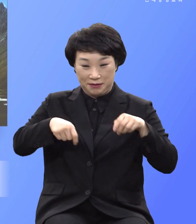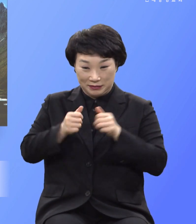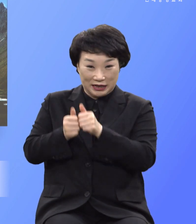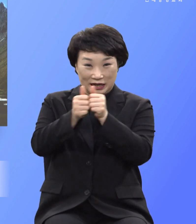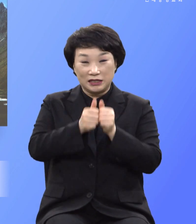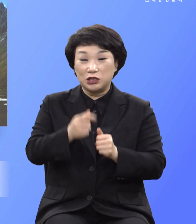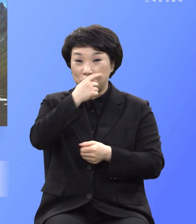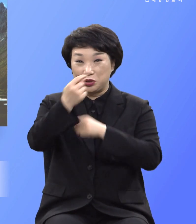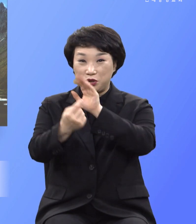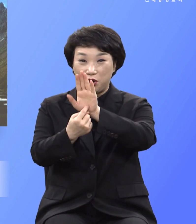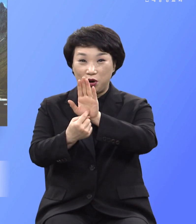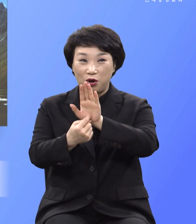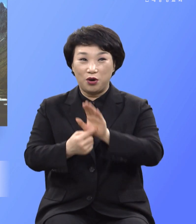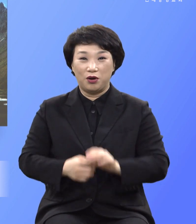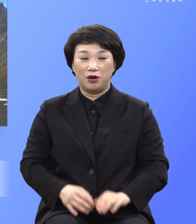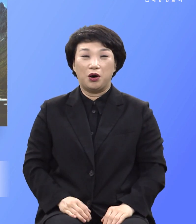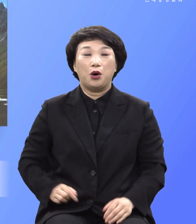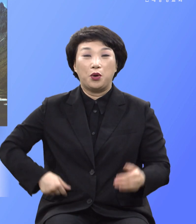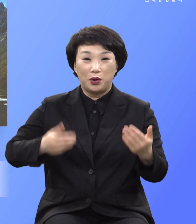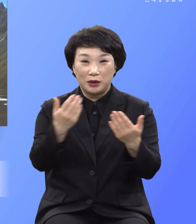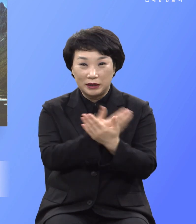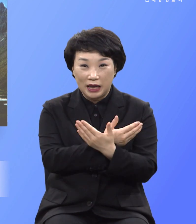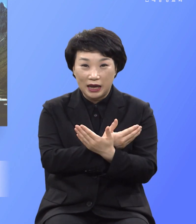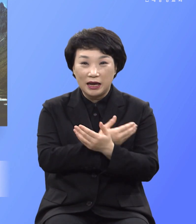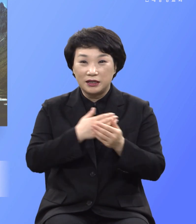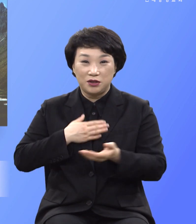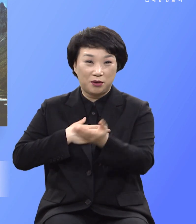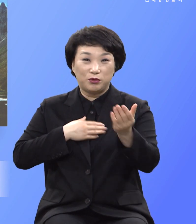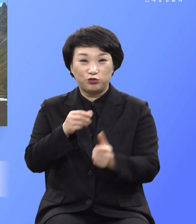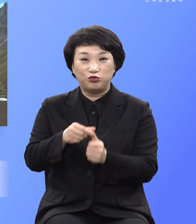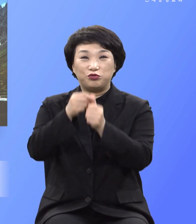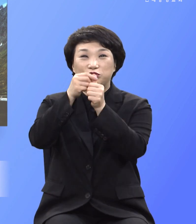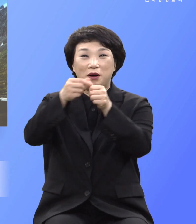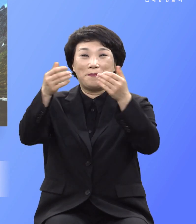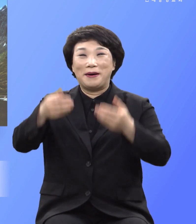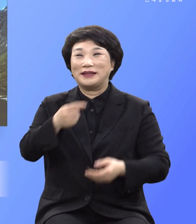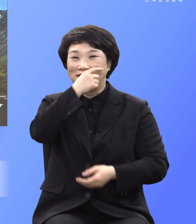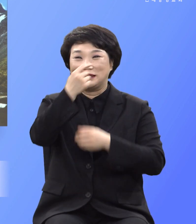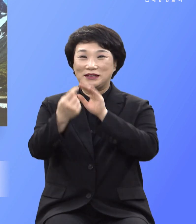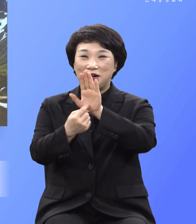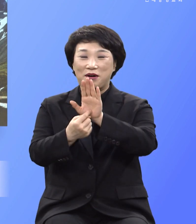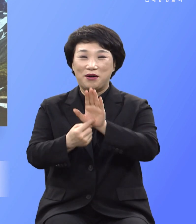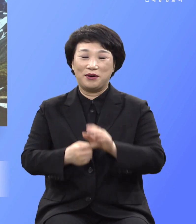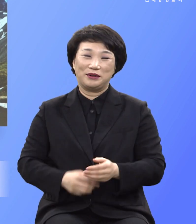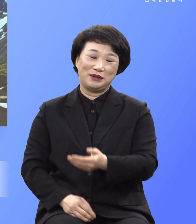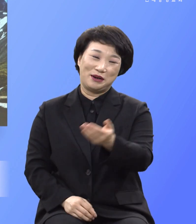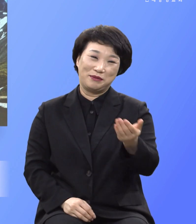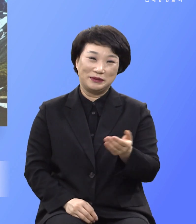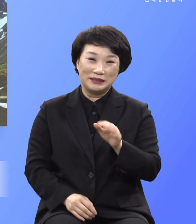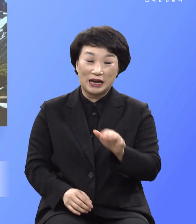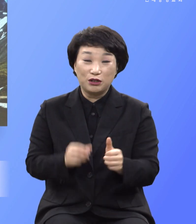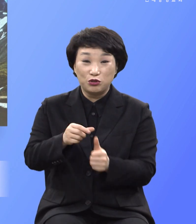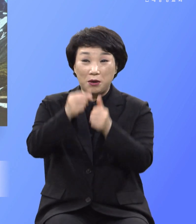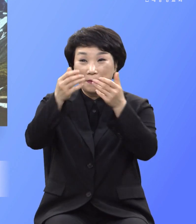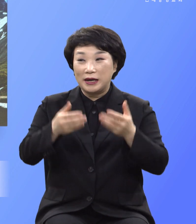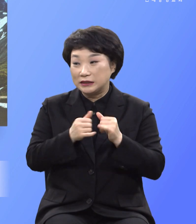증거요 회계를 통해서 구원받았다는 증거니 구원받은 사람만이